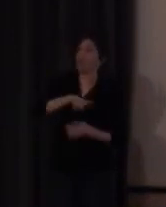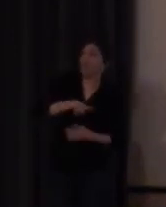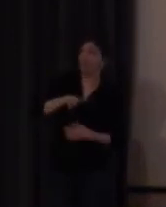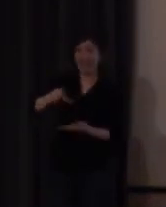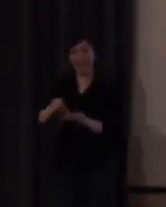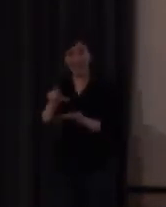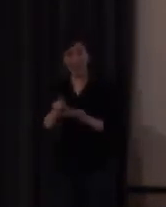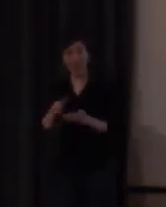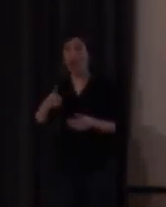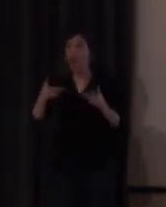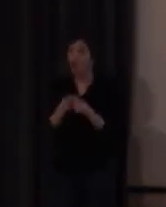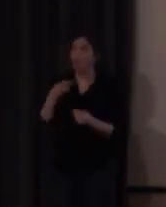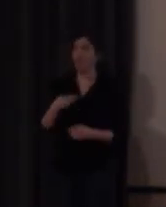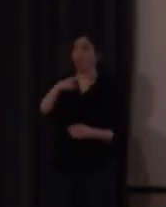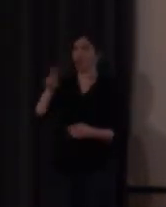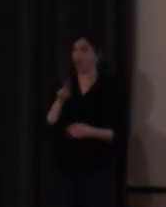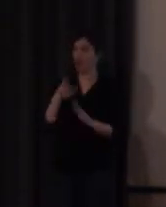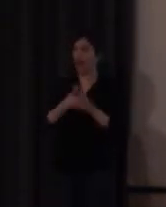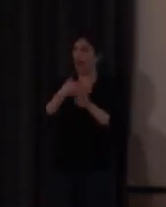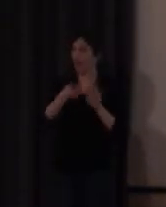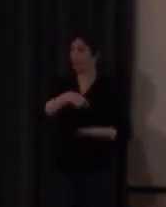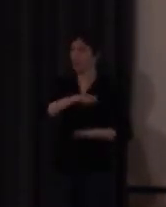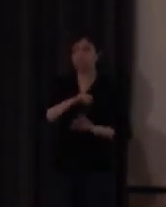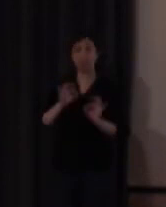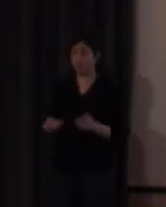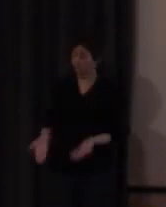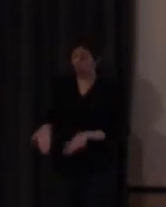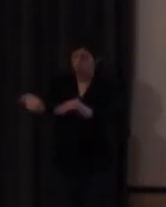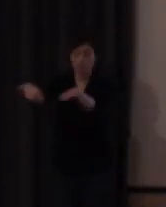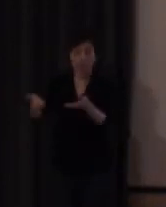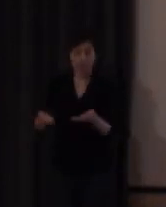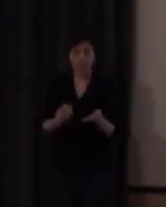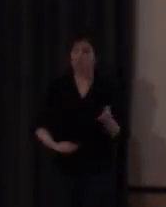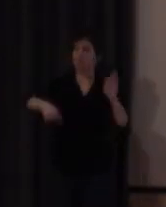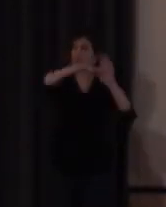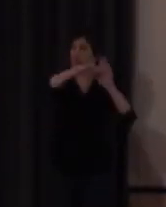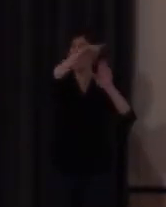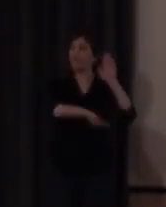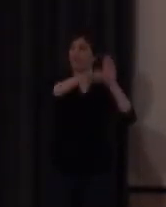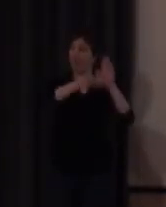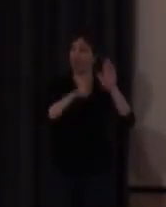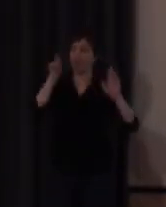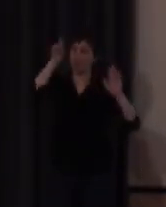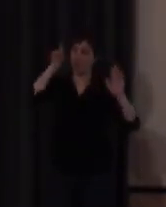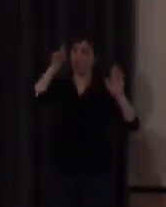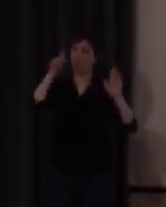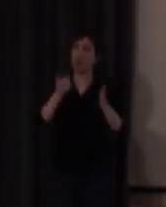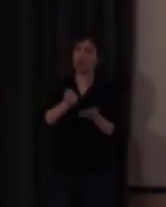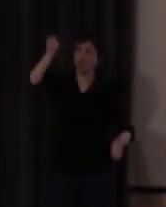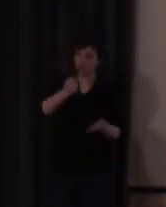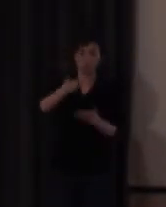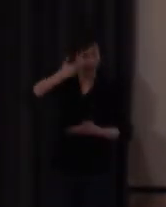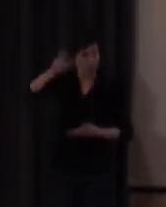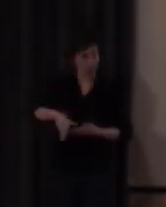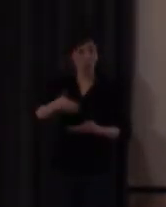B2 de LSE adelante está en una lista de profesores de esa especialidad habilitados cuando llegue el